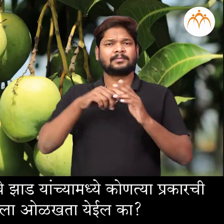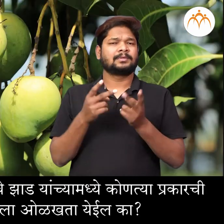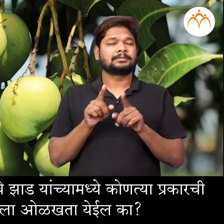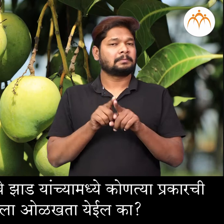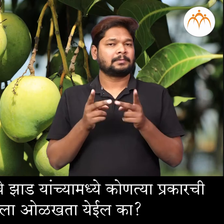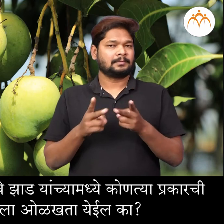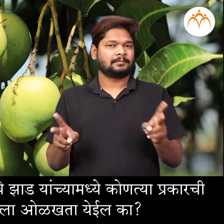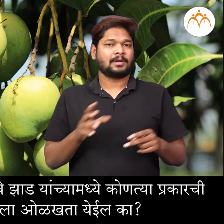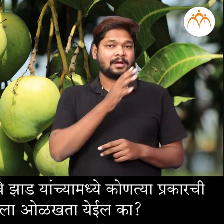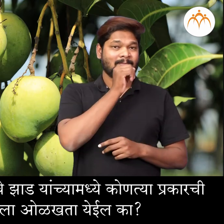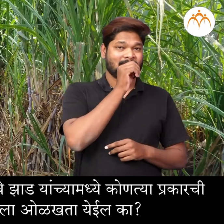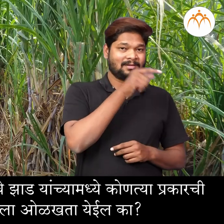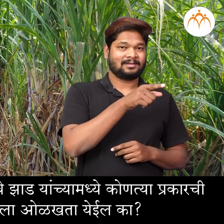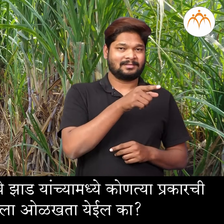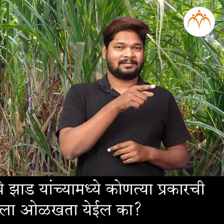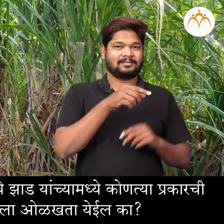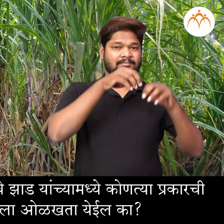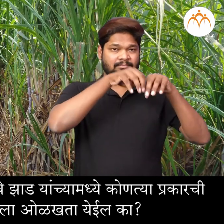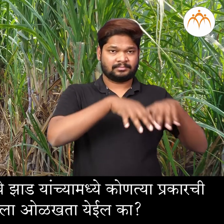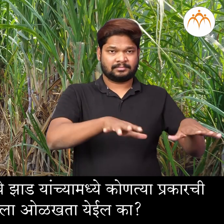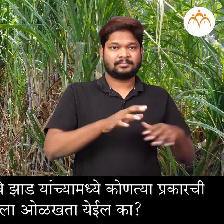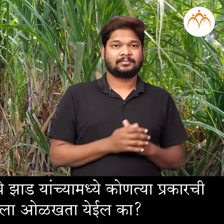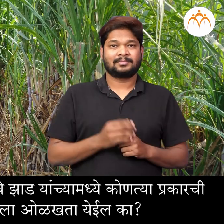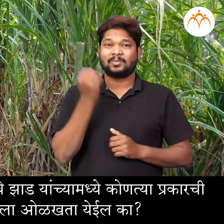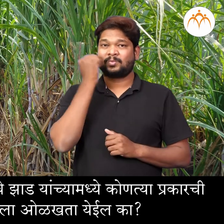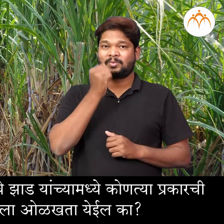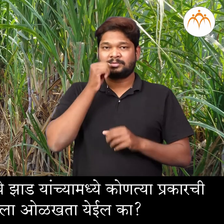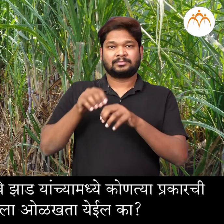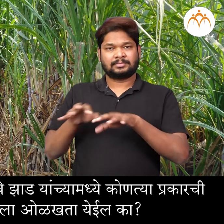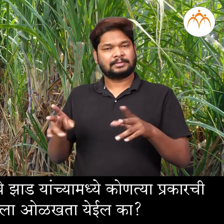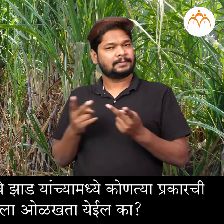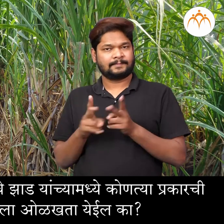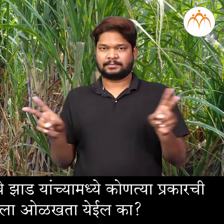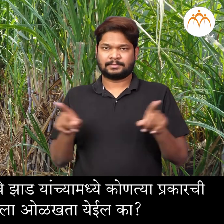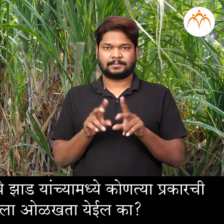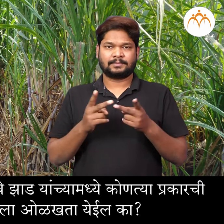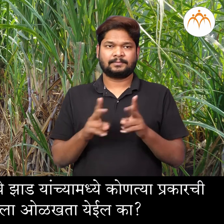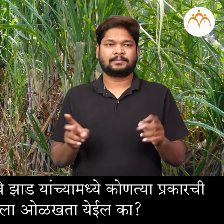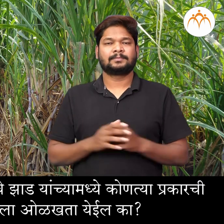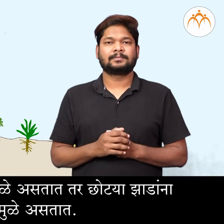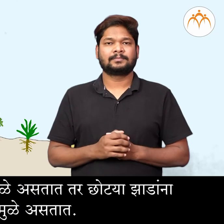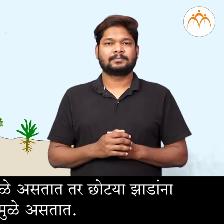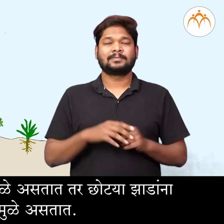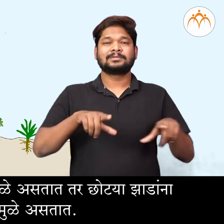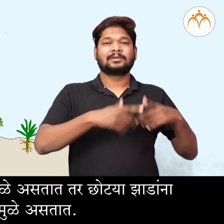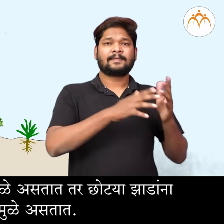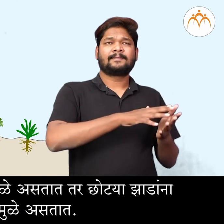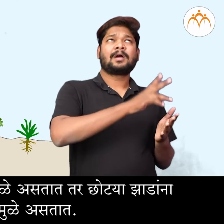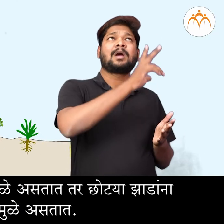आम्ब्याचे जहाड आणि उसाचे जहाड यहांचा मदे कोणत्या प्रकारची मुल आसता तुमाला उड़कता येल का ? सहसा उन्च जहडानना